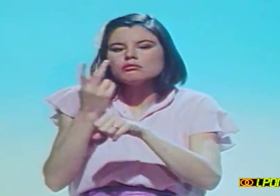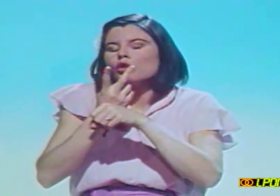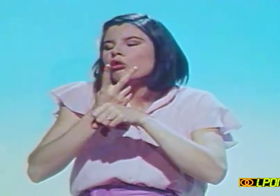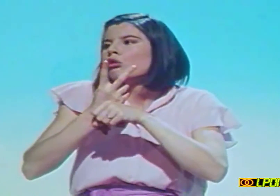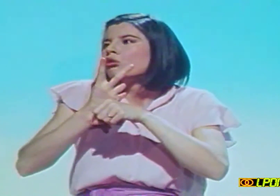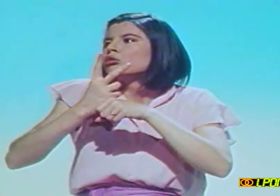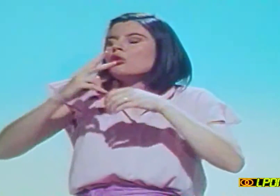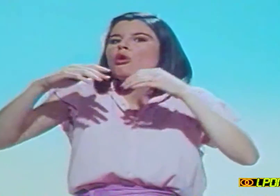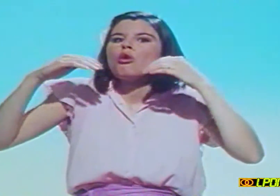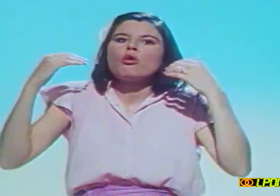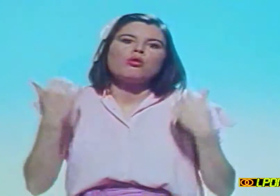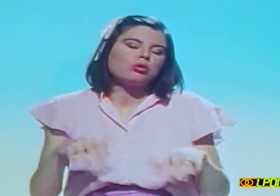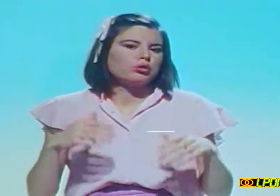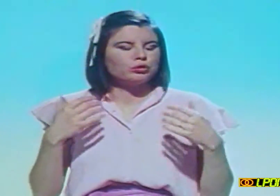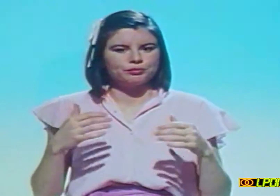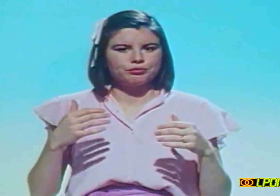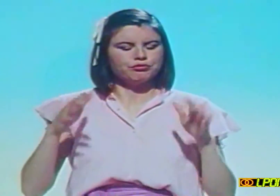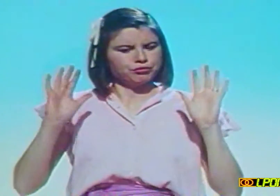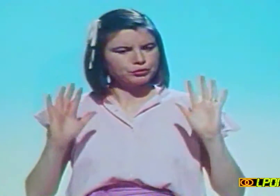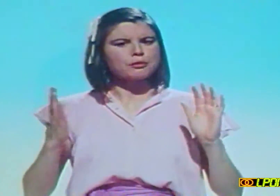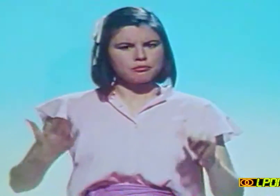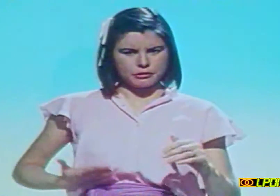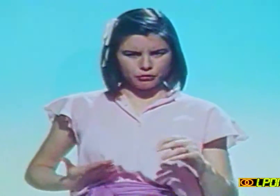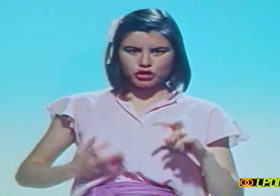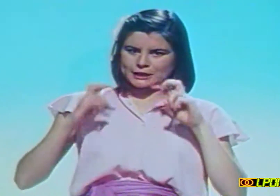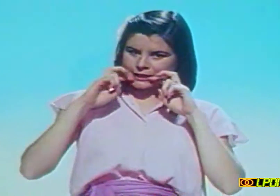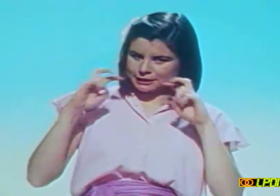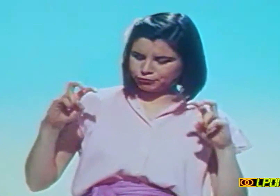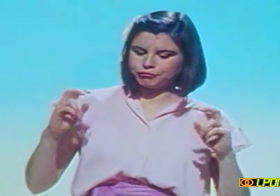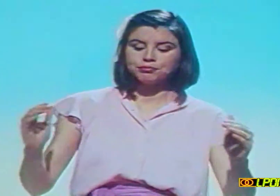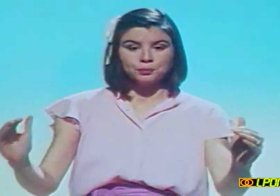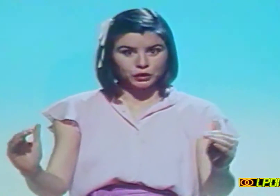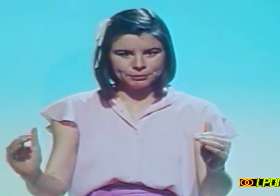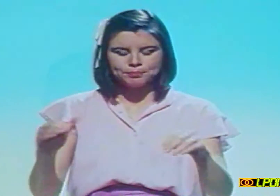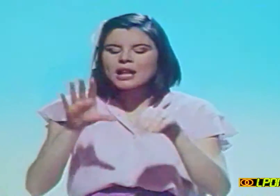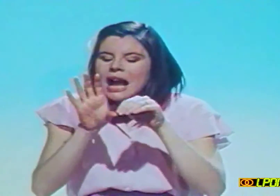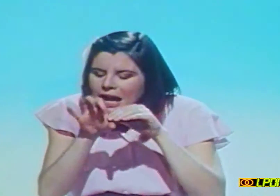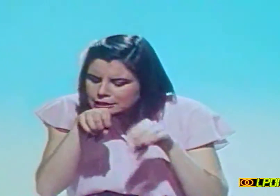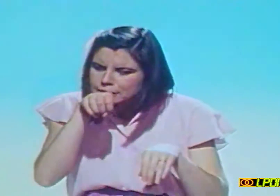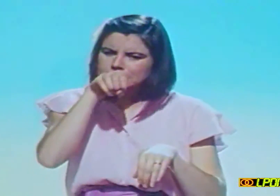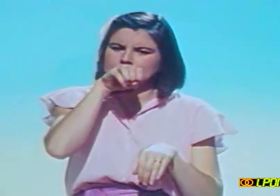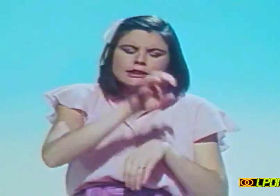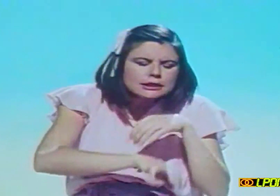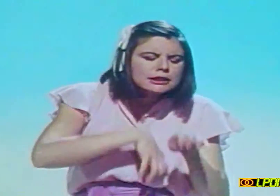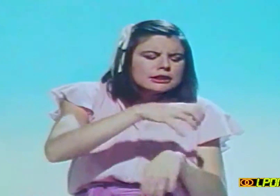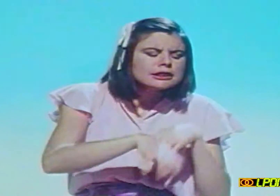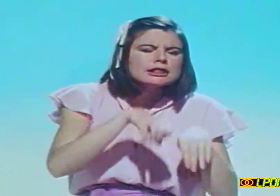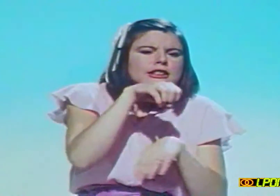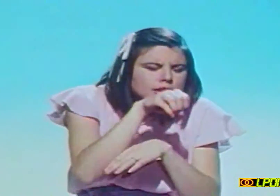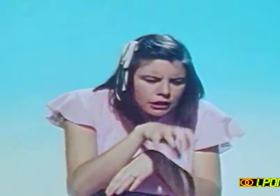chasse, c'est très dangereux. Et maman tigre avait installé son petit tigre dans un